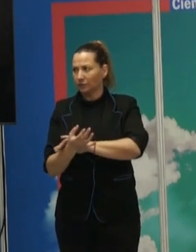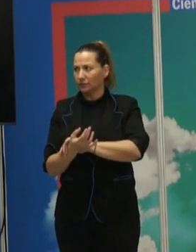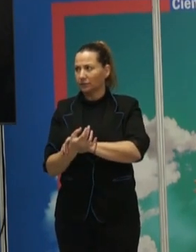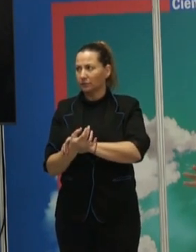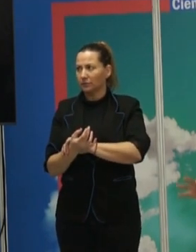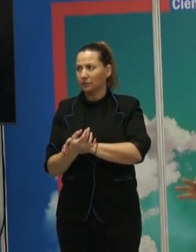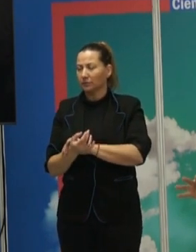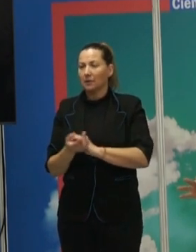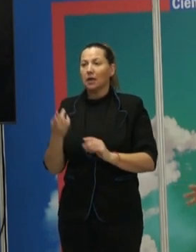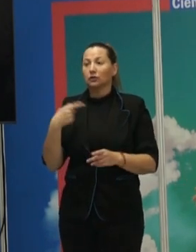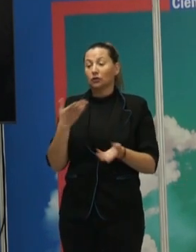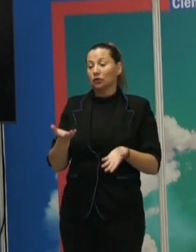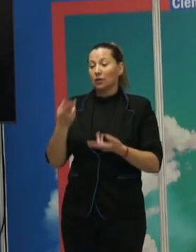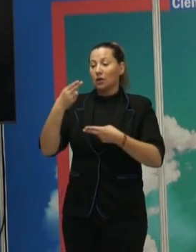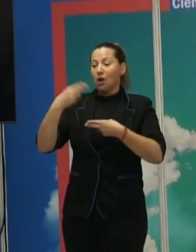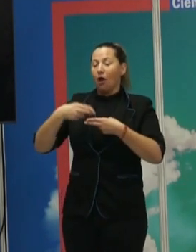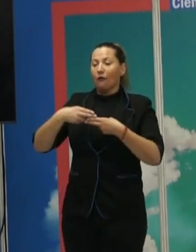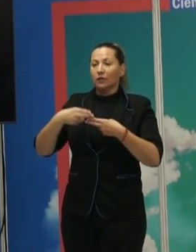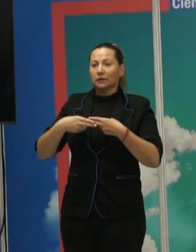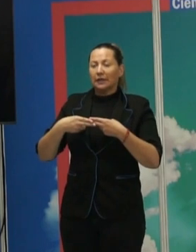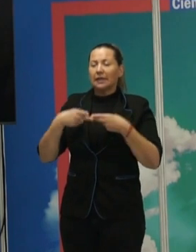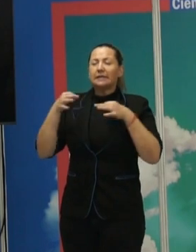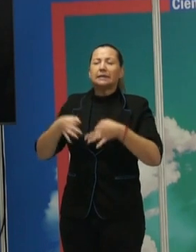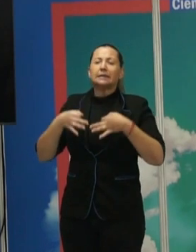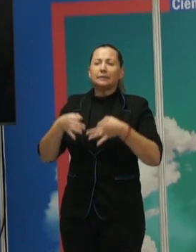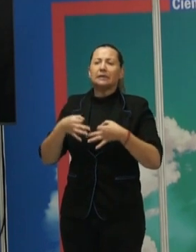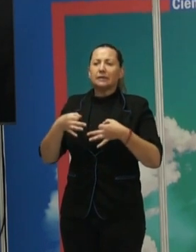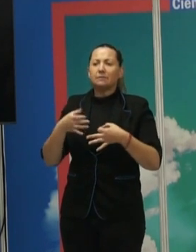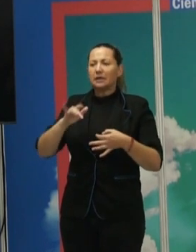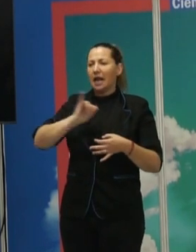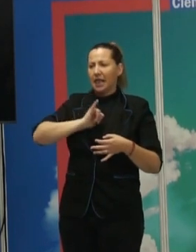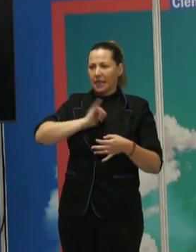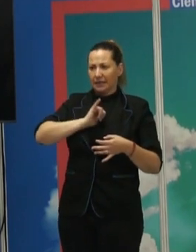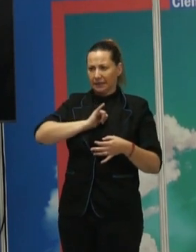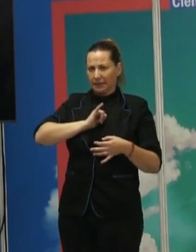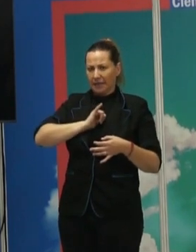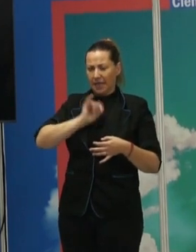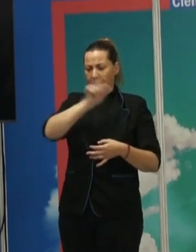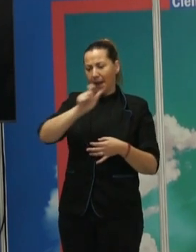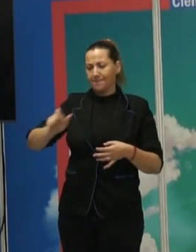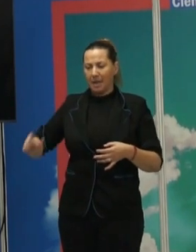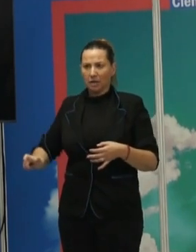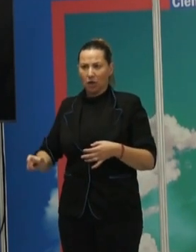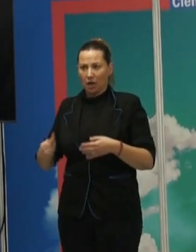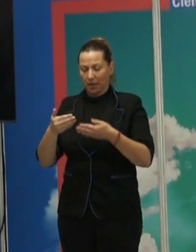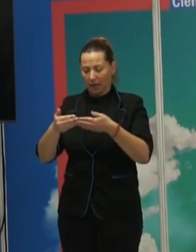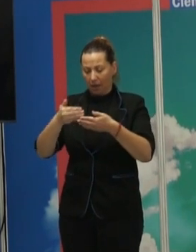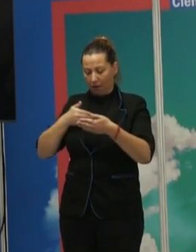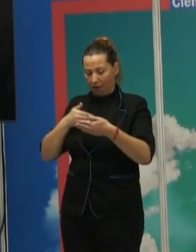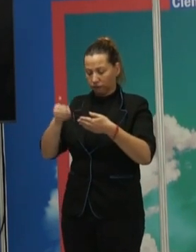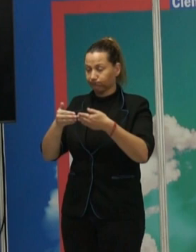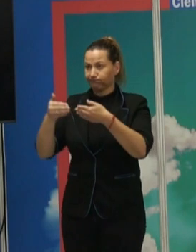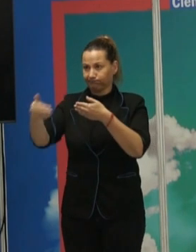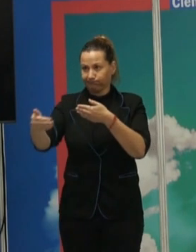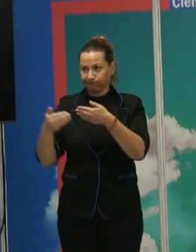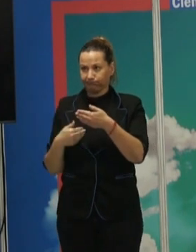configuración de una frontera, está siempre el elemento de la identidad de las personas que están a un lado y al otro de la